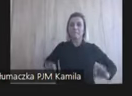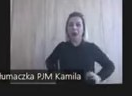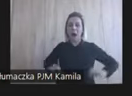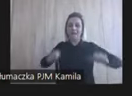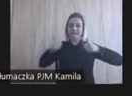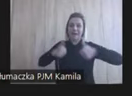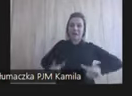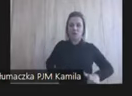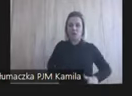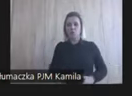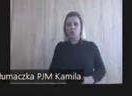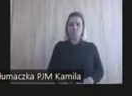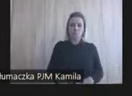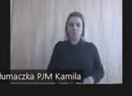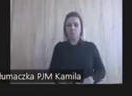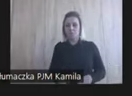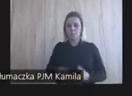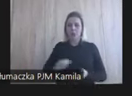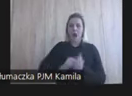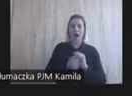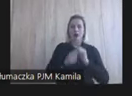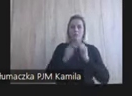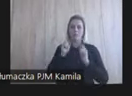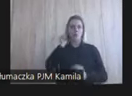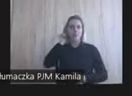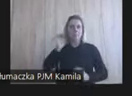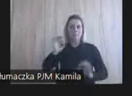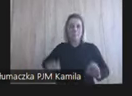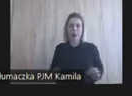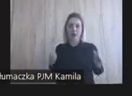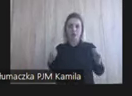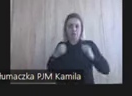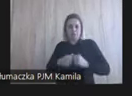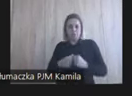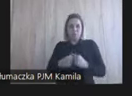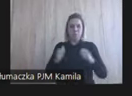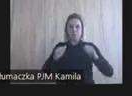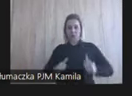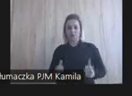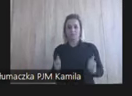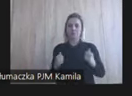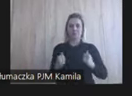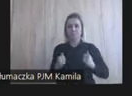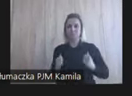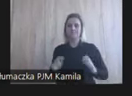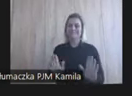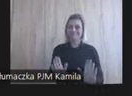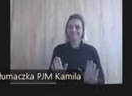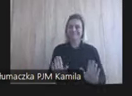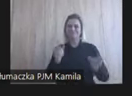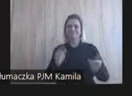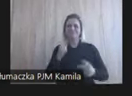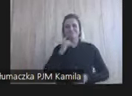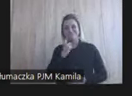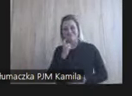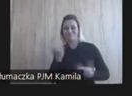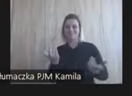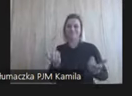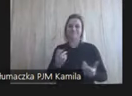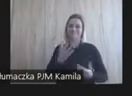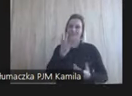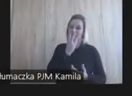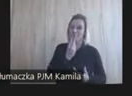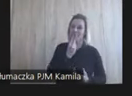nie będzie Pani w żakiecie, niech to będzie pogodna twarz,